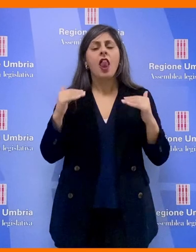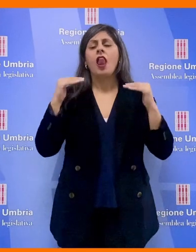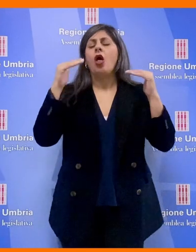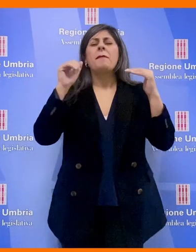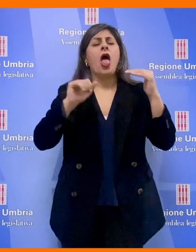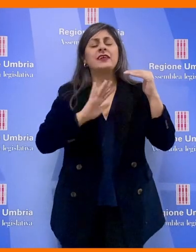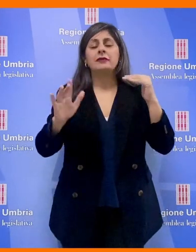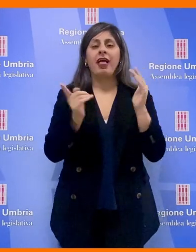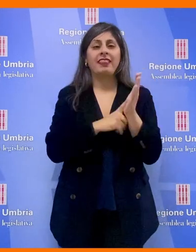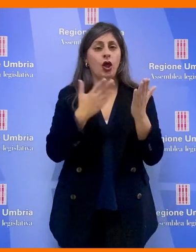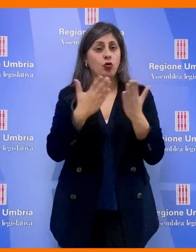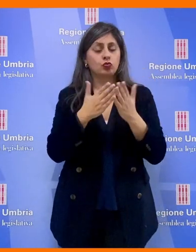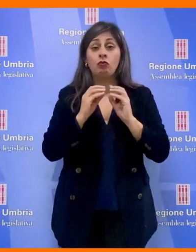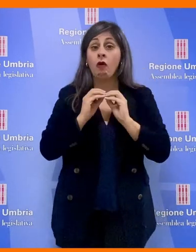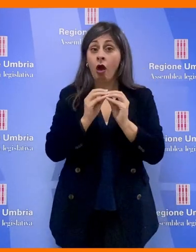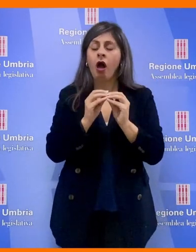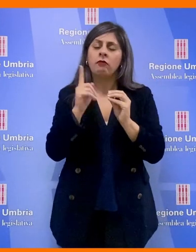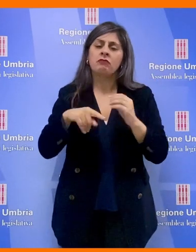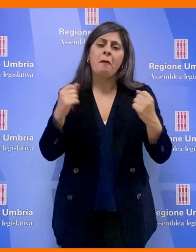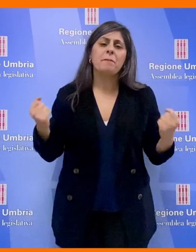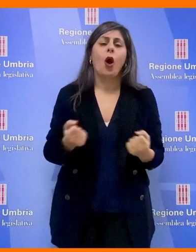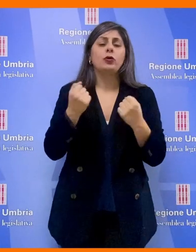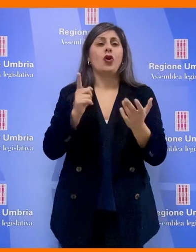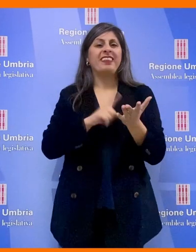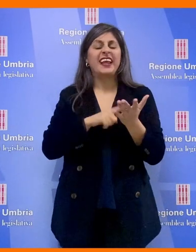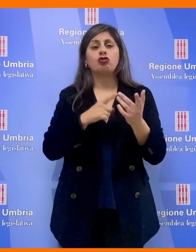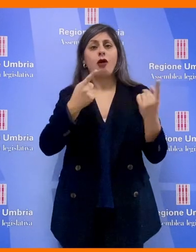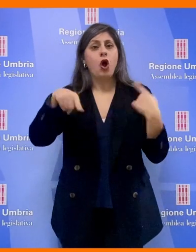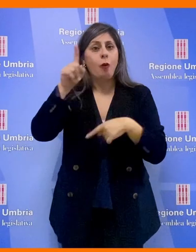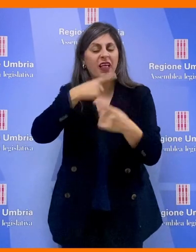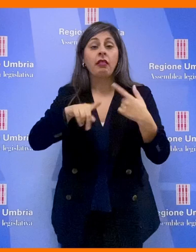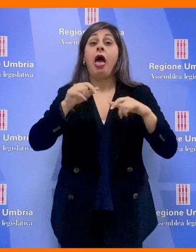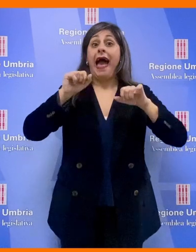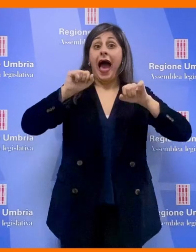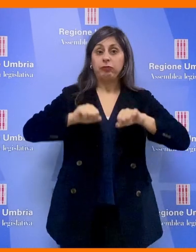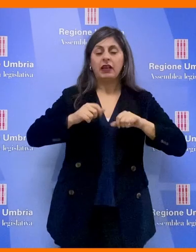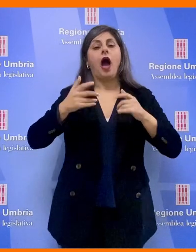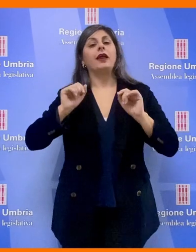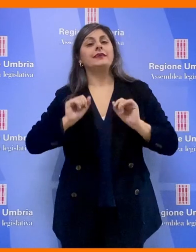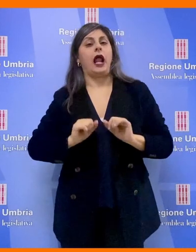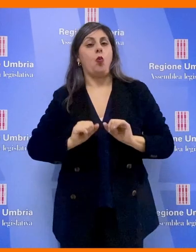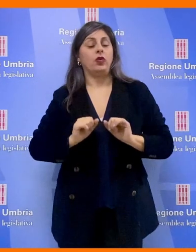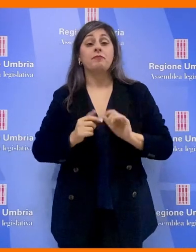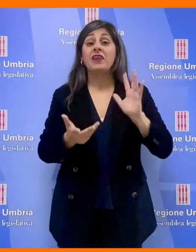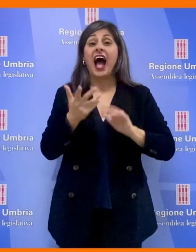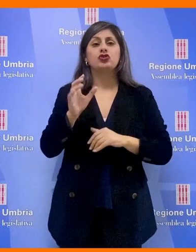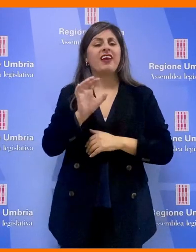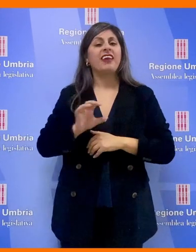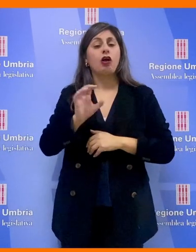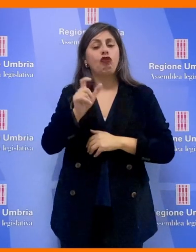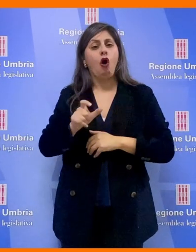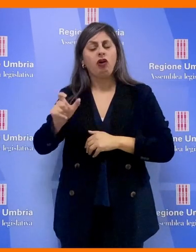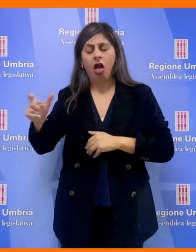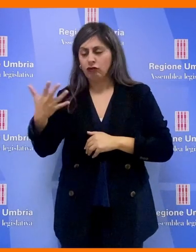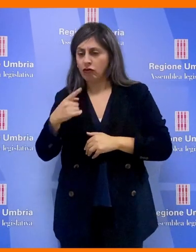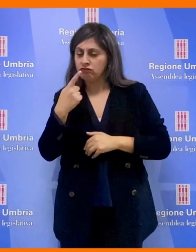studio, anche attraverso una piena promozione del diritto alla mobilità, all'abitare e alla salute. Gli assessori regionali hanno ricostruito